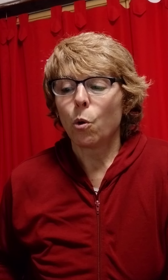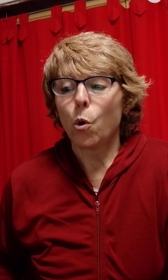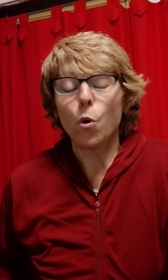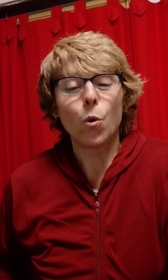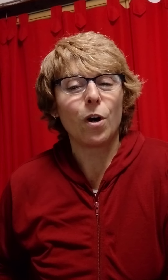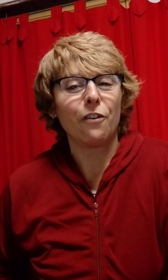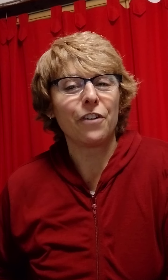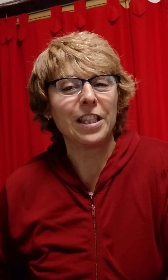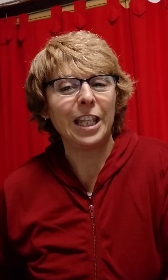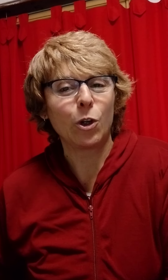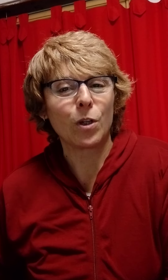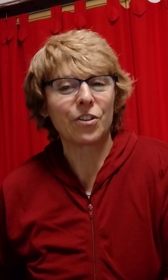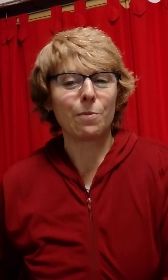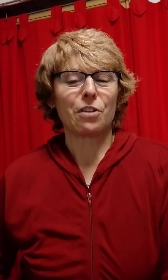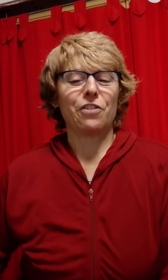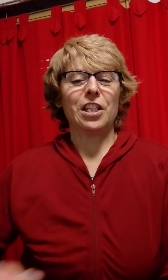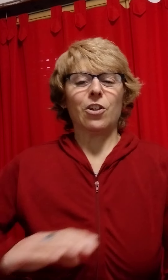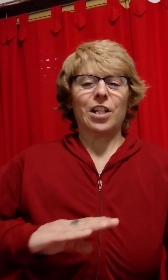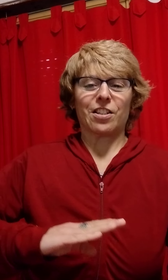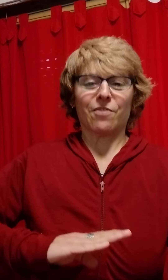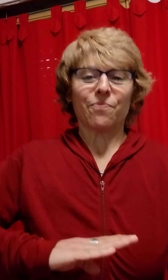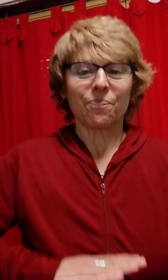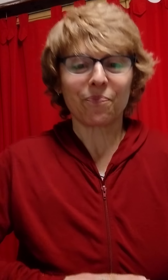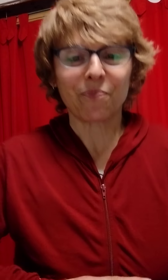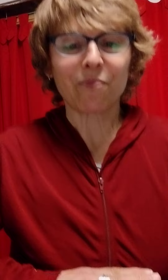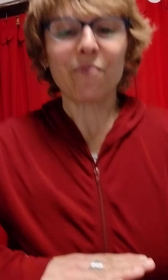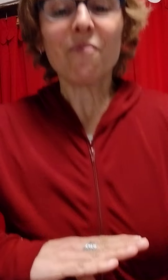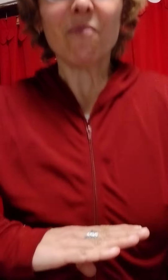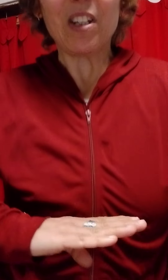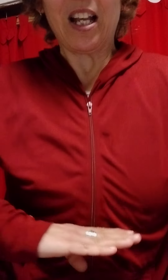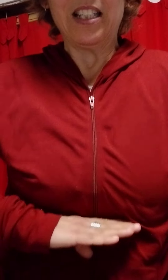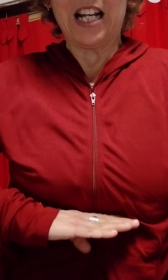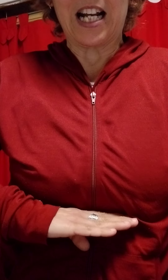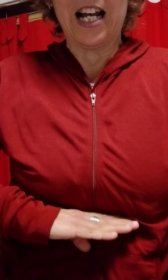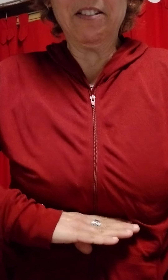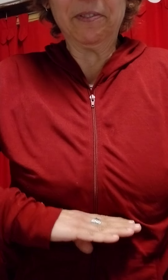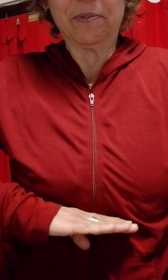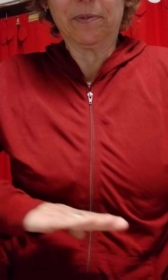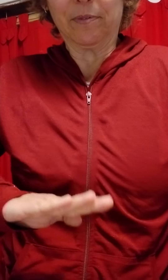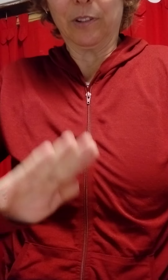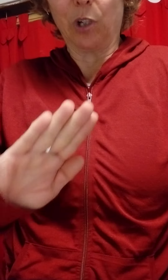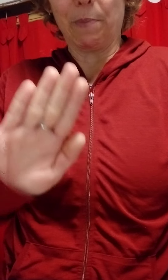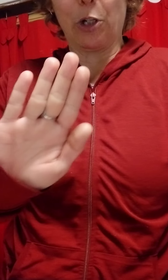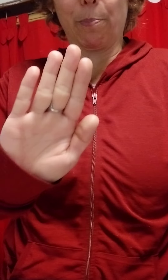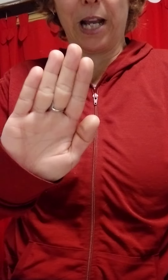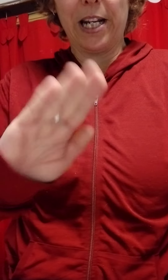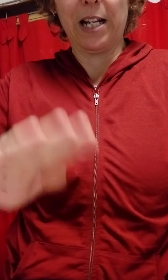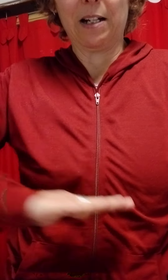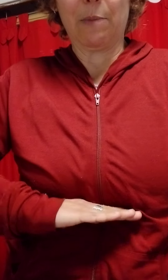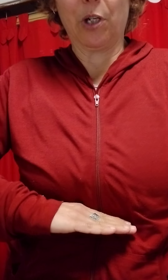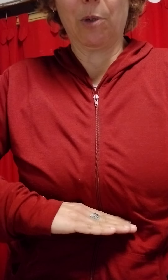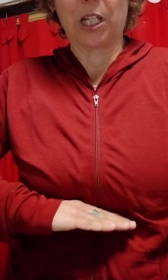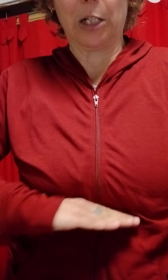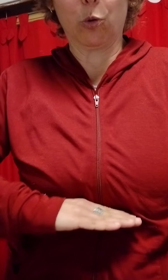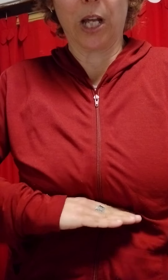O ofendido, cuando estamos ofendidos, es. De acá, con mano plana, la ponemos a la altura